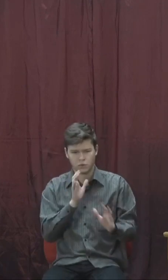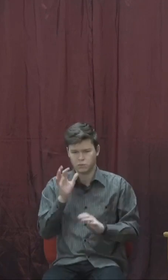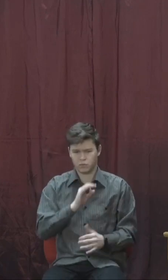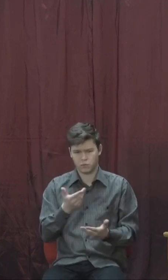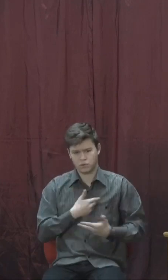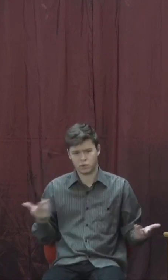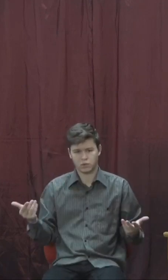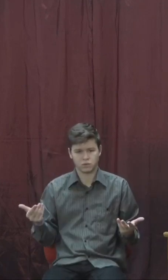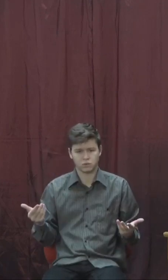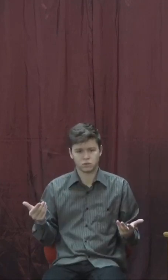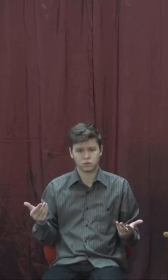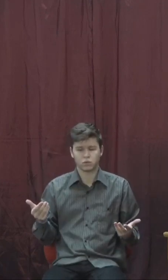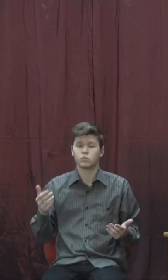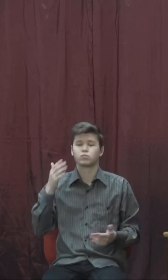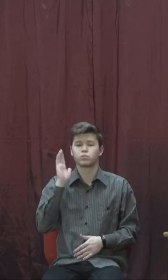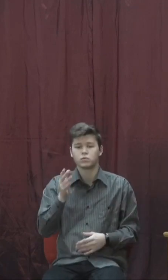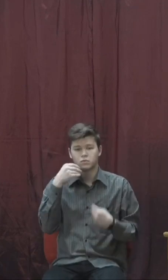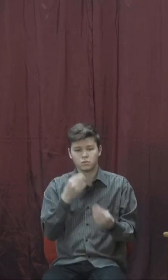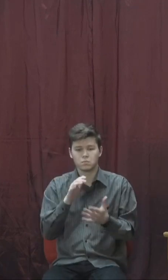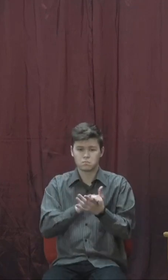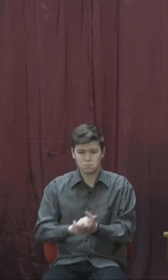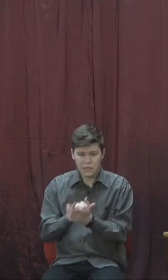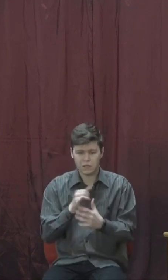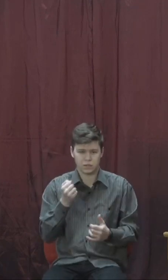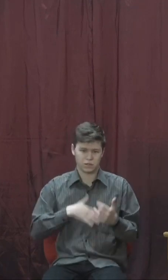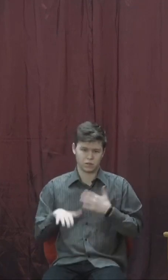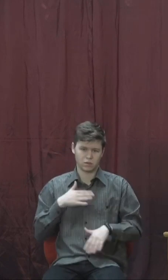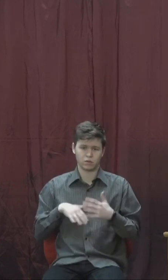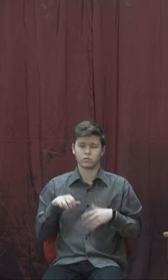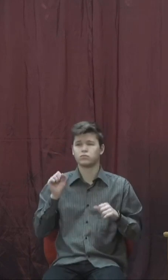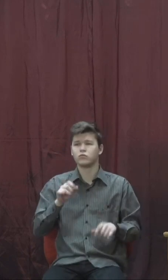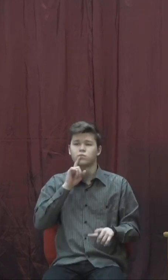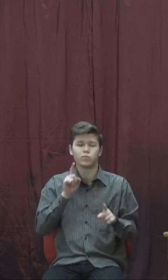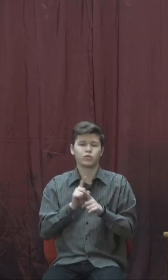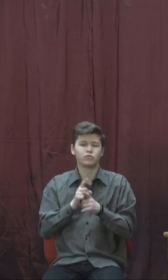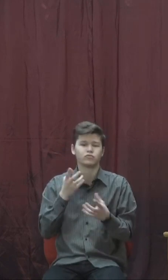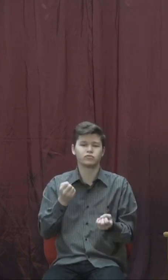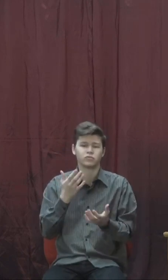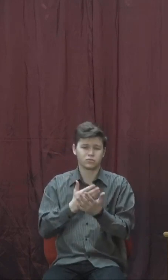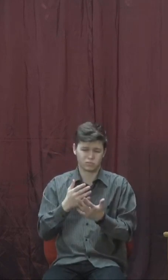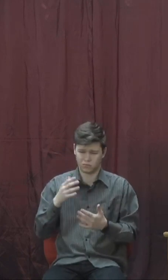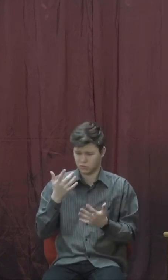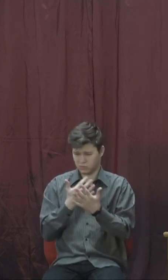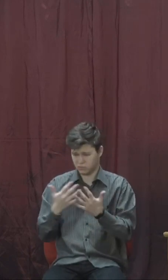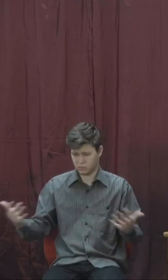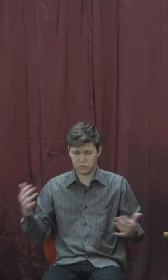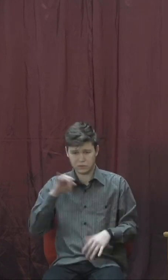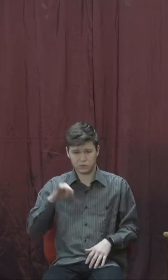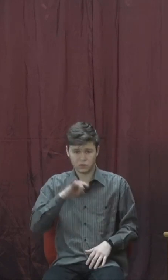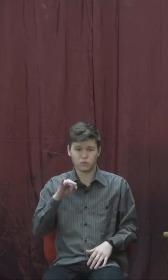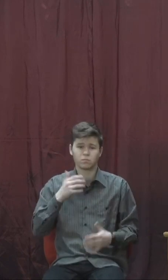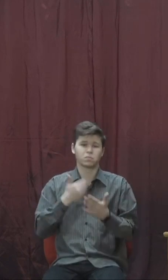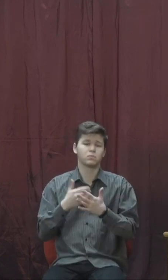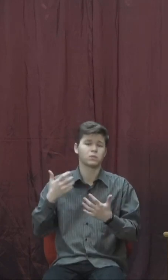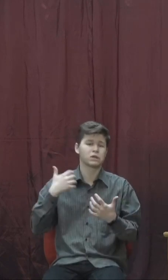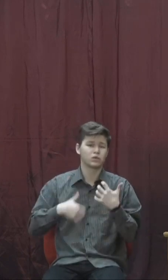перетворить нам на радість та мир. Ми можемо, похоже, ще історії читати в Біблію, їх багато. Коли